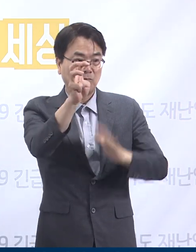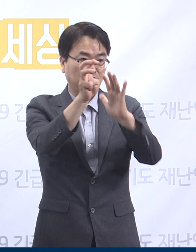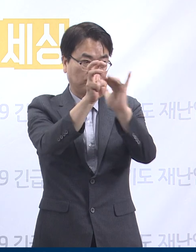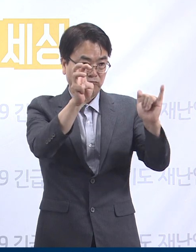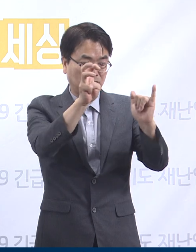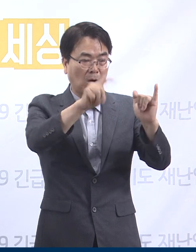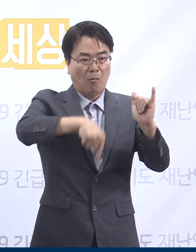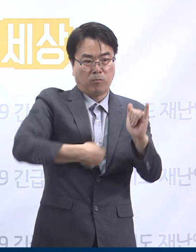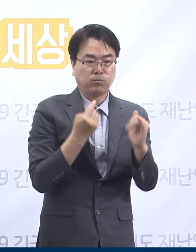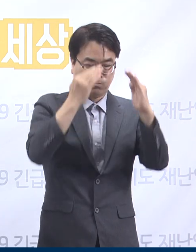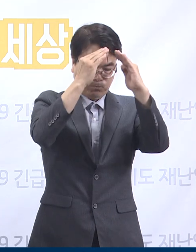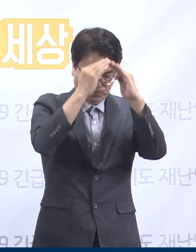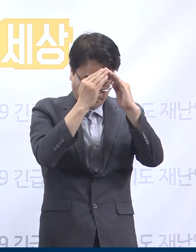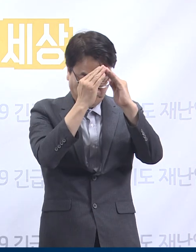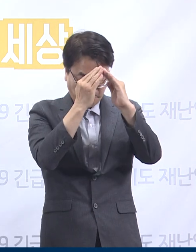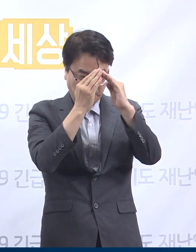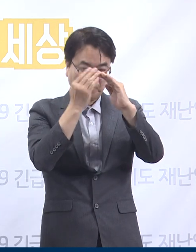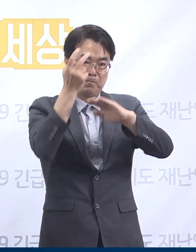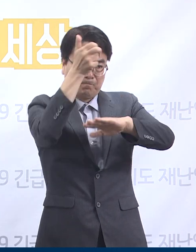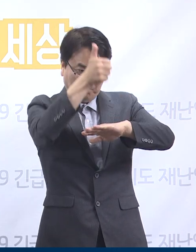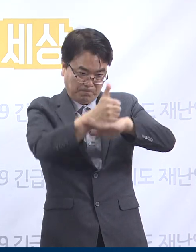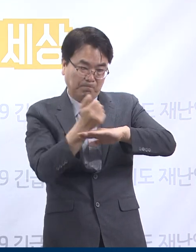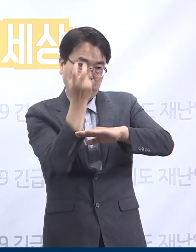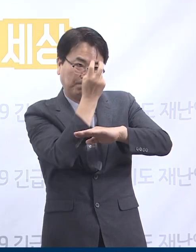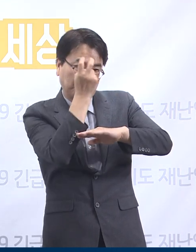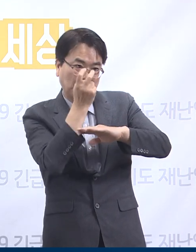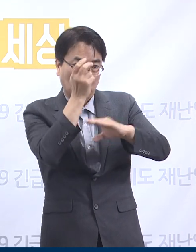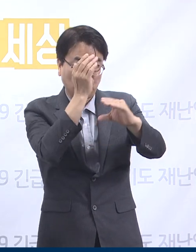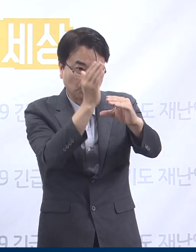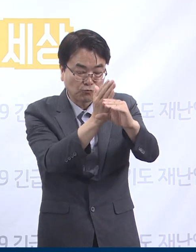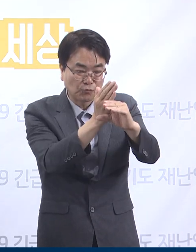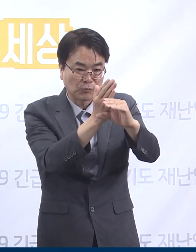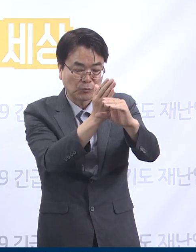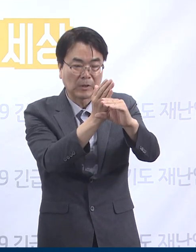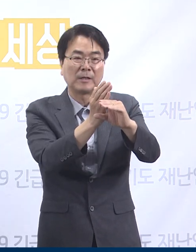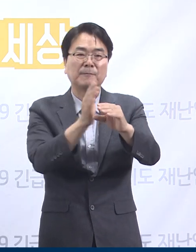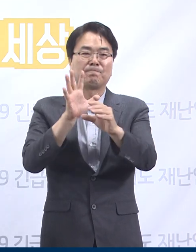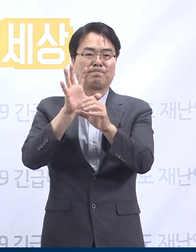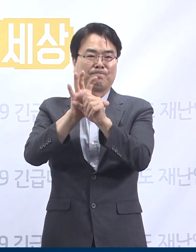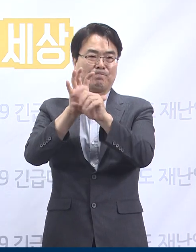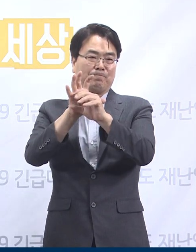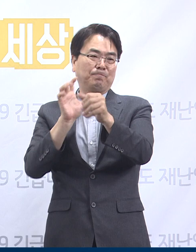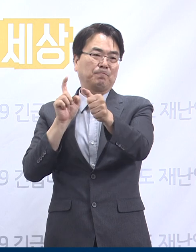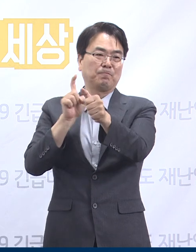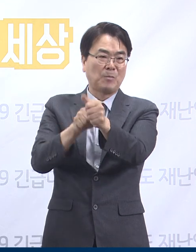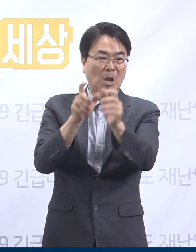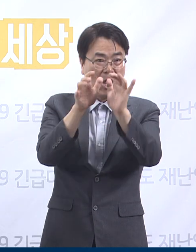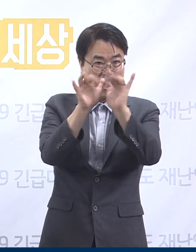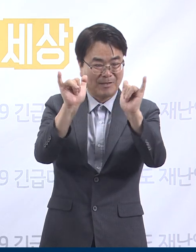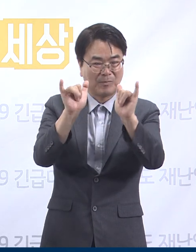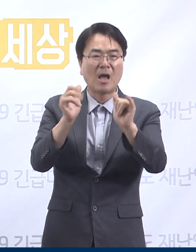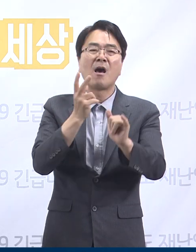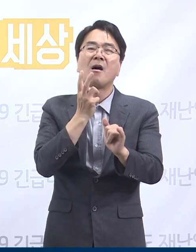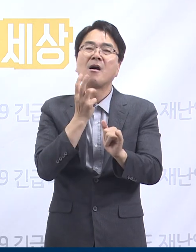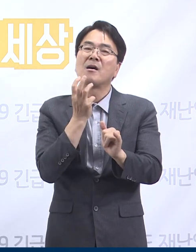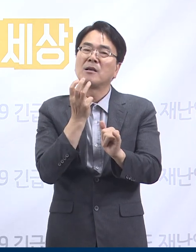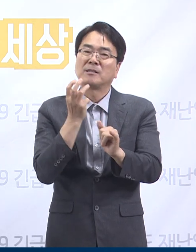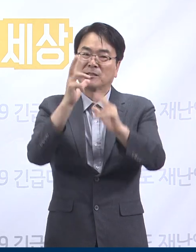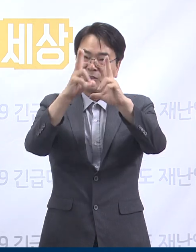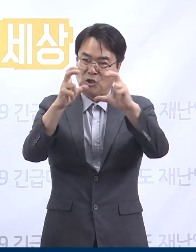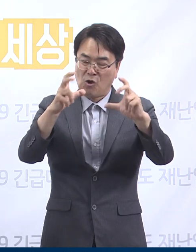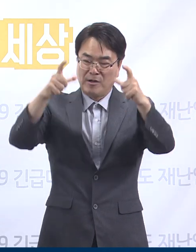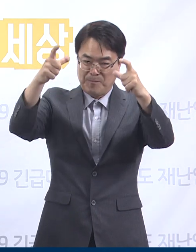자가격리 및 능동 감시 중입니다. 아울러 확진자가 지속 발생하고 있는 성남권역 하나님의 교회